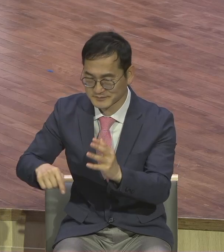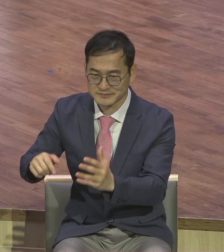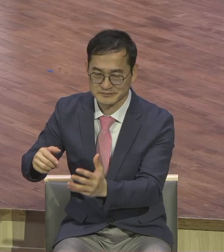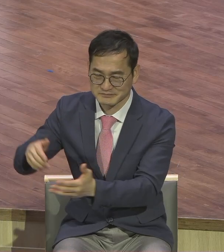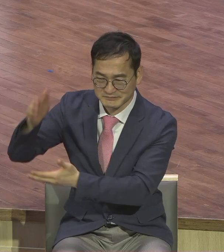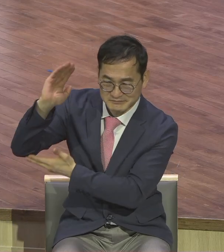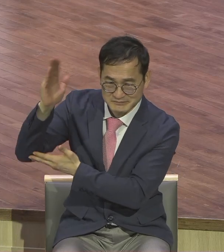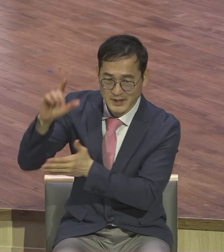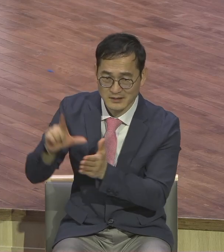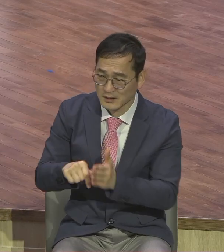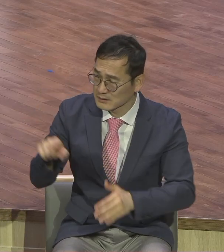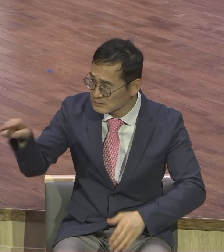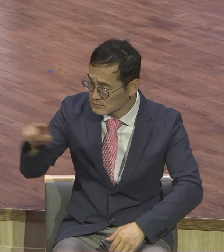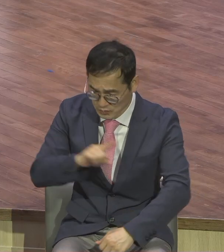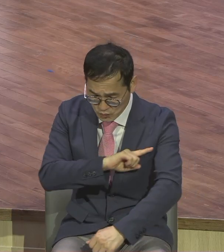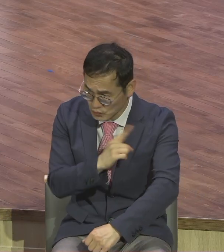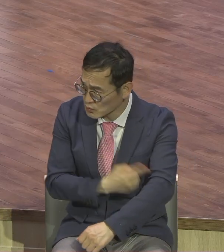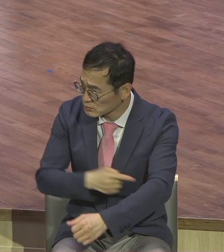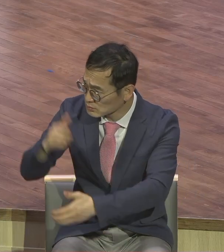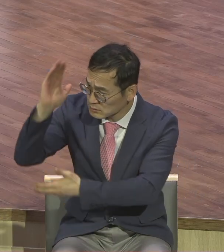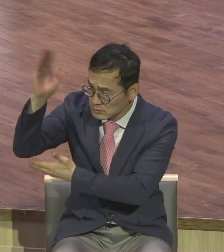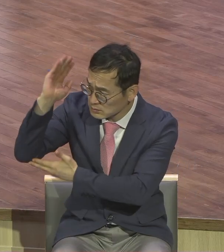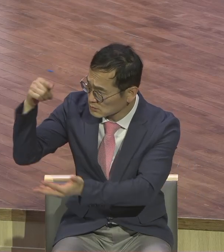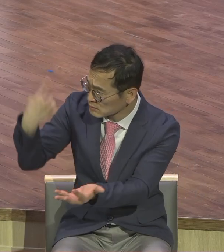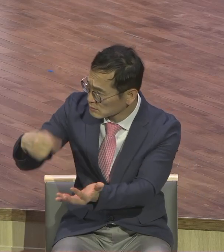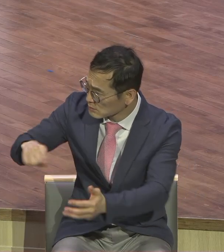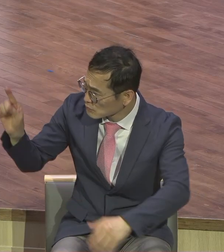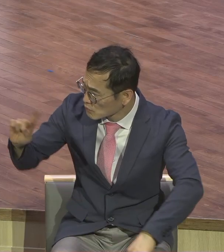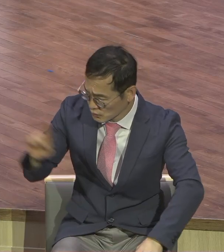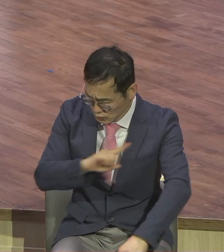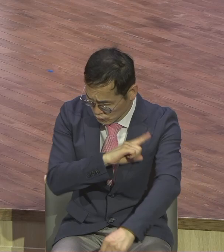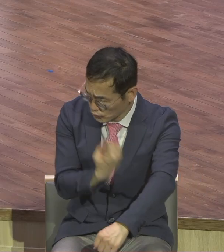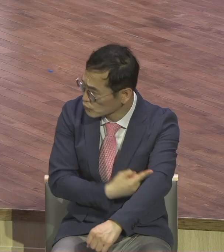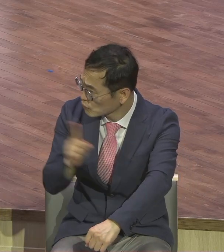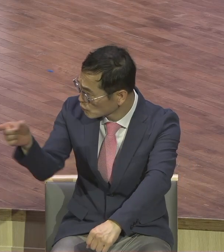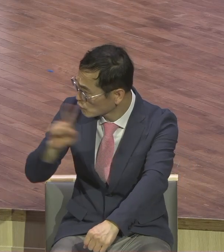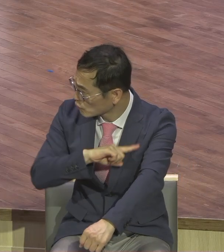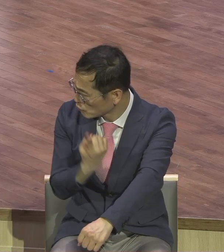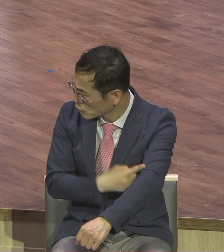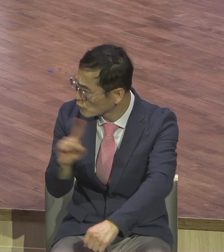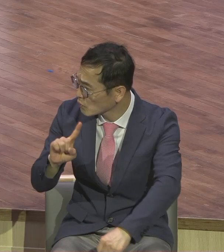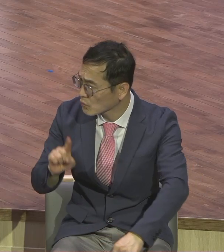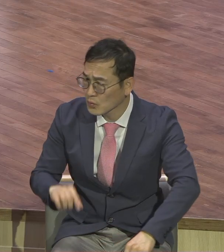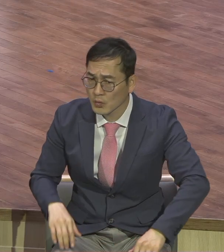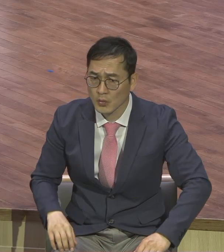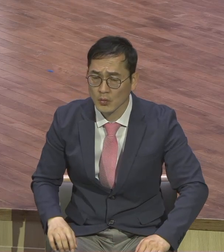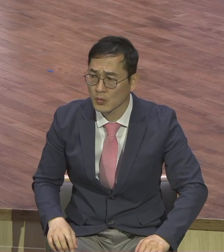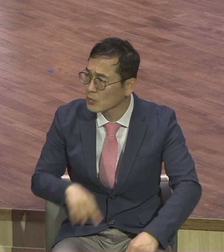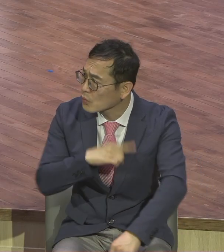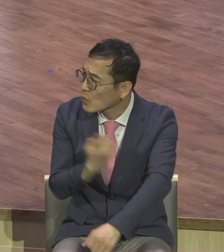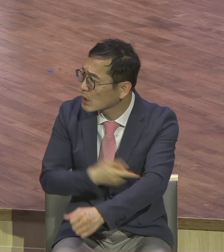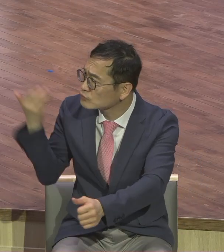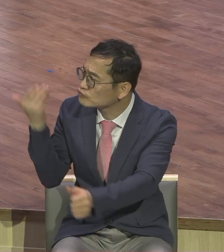교회 안에서 성전에서 이거 가르치냐 누가 시켰냐 누가 하라 그랬냐